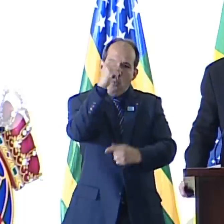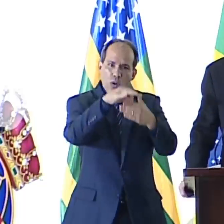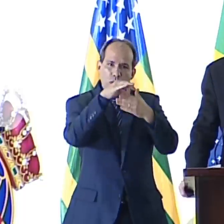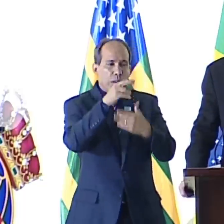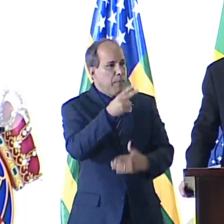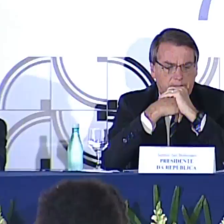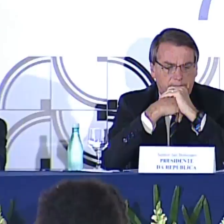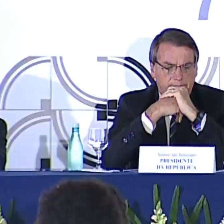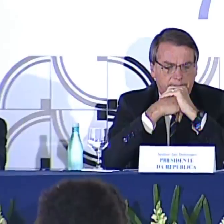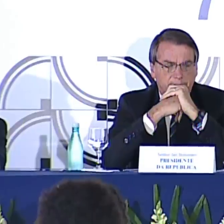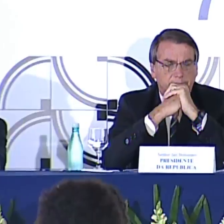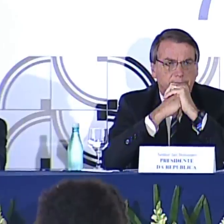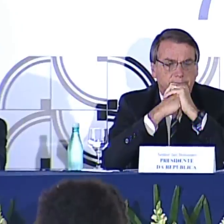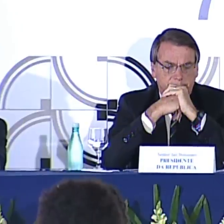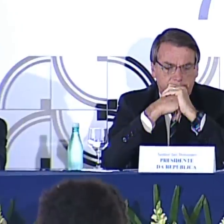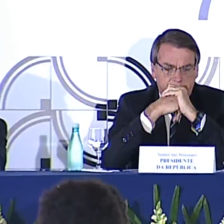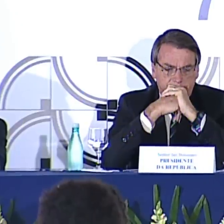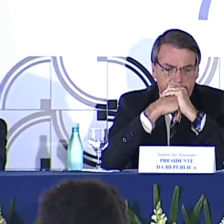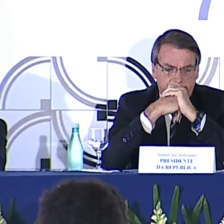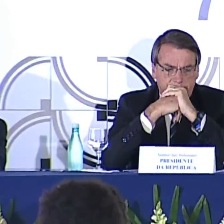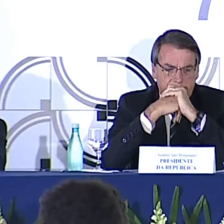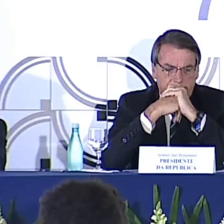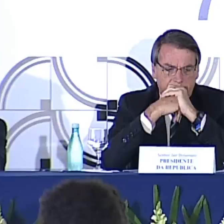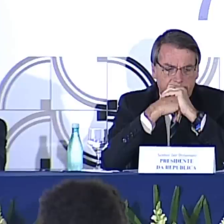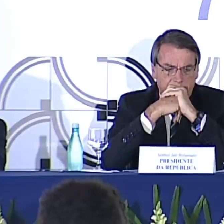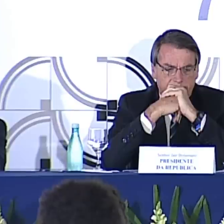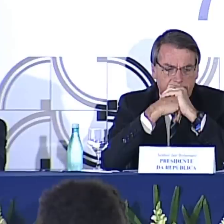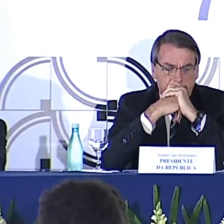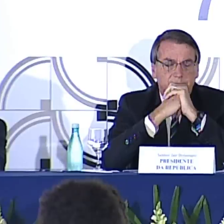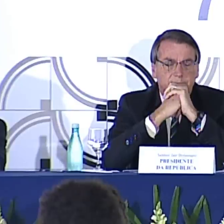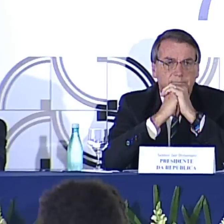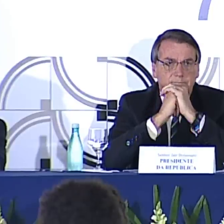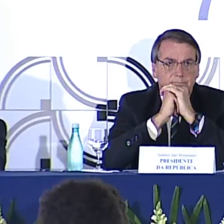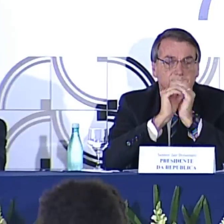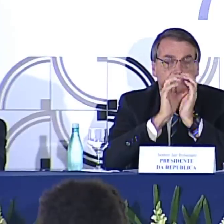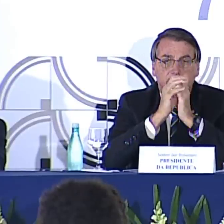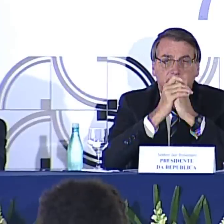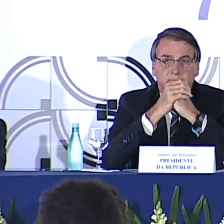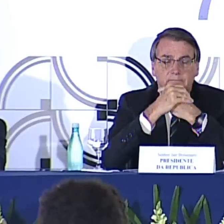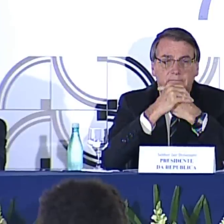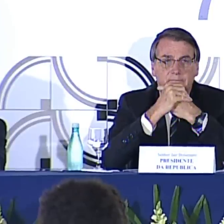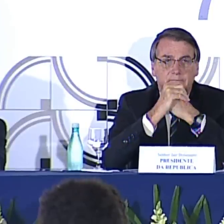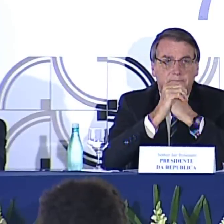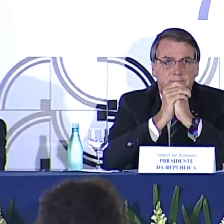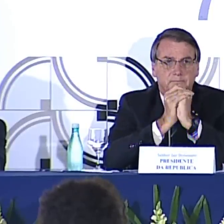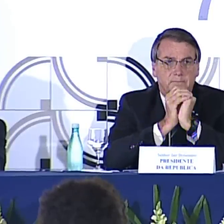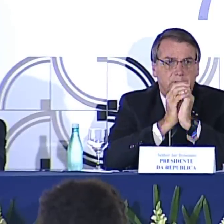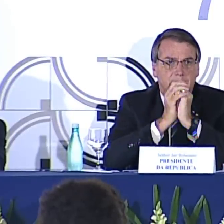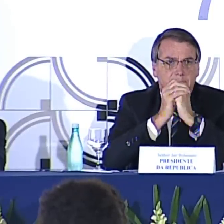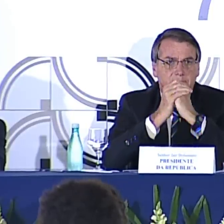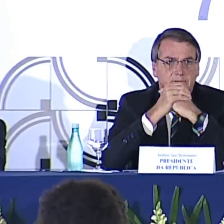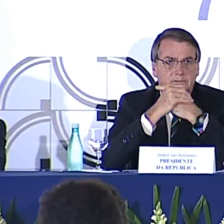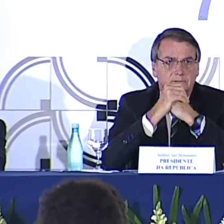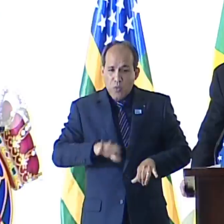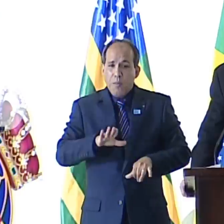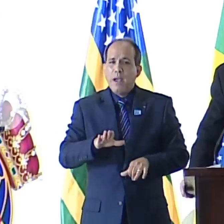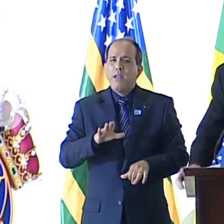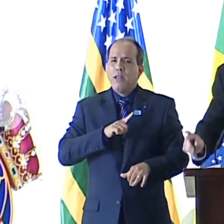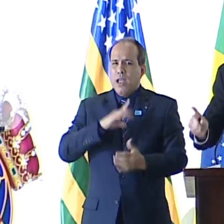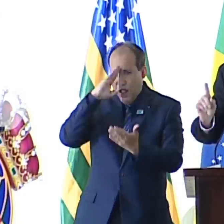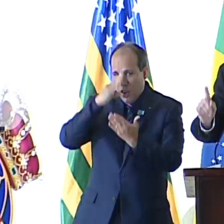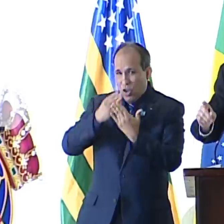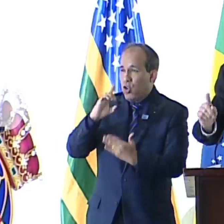nosso presidente, que conhece e ama esse povo e nos ensina a conhecer e amar esse povo. Esse povo que sofre, mas que crê em Deus,